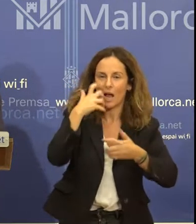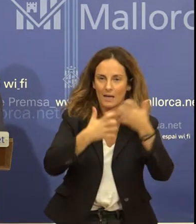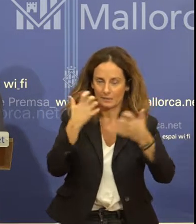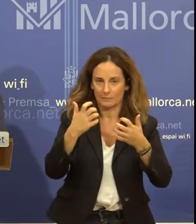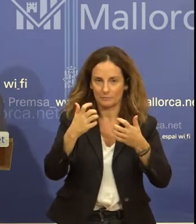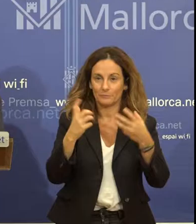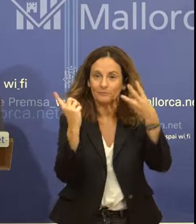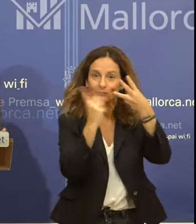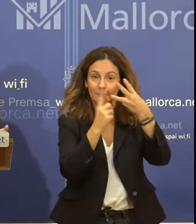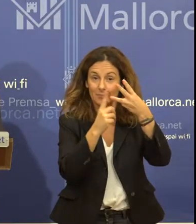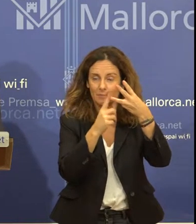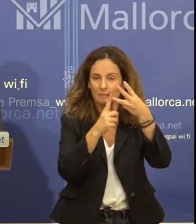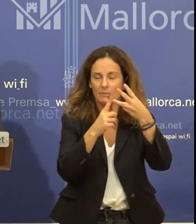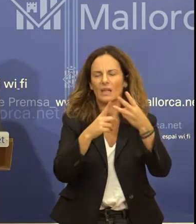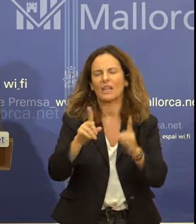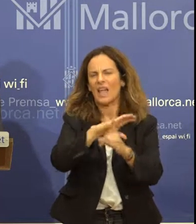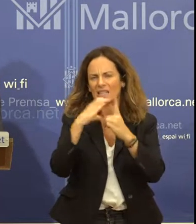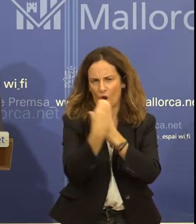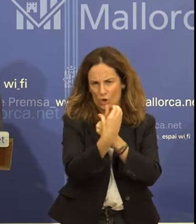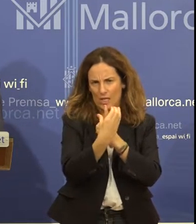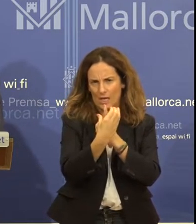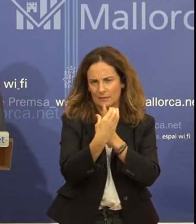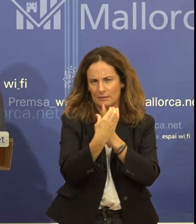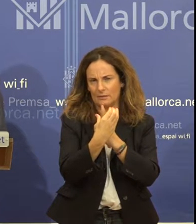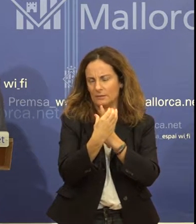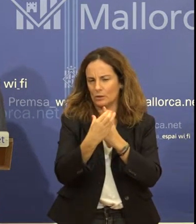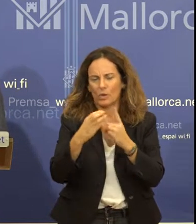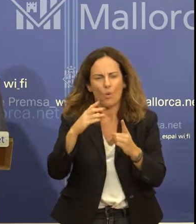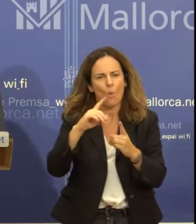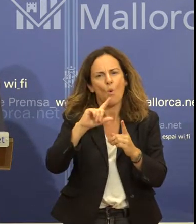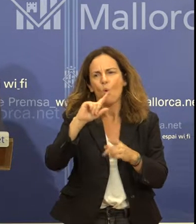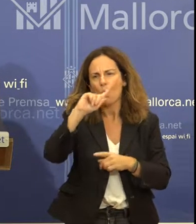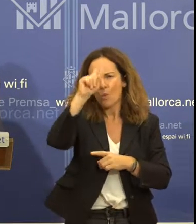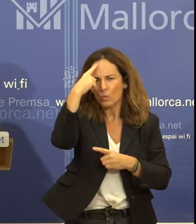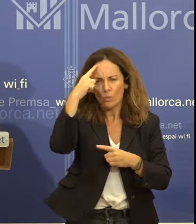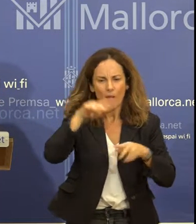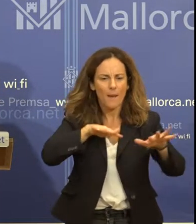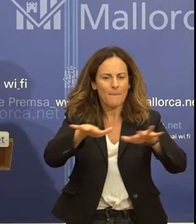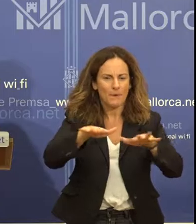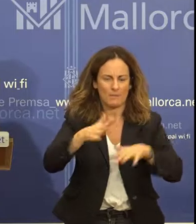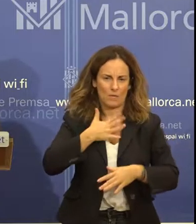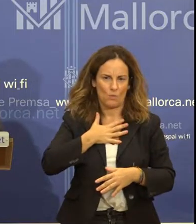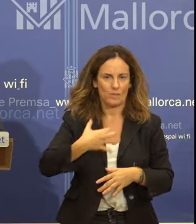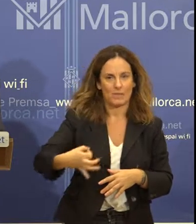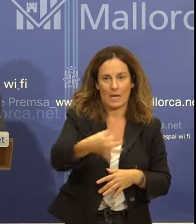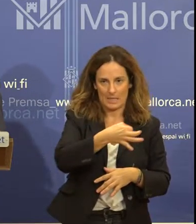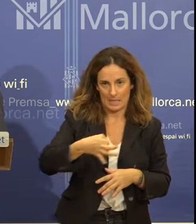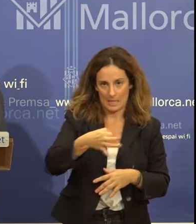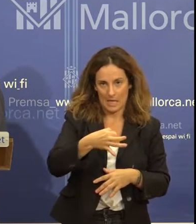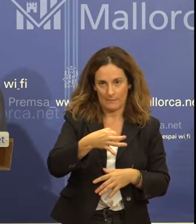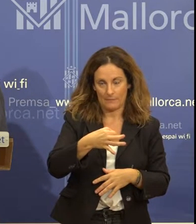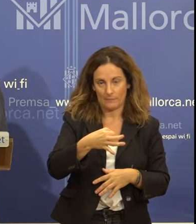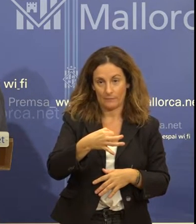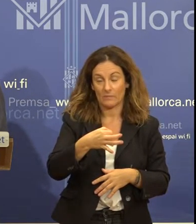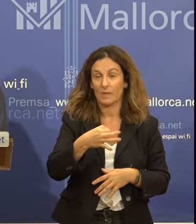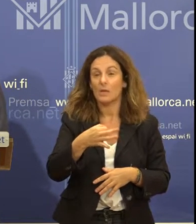En tercer lloc, l'etnologia, la cultura viva de la nostra illa. Amb el llançament